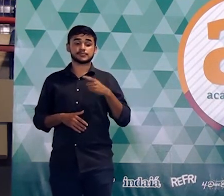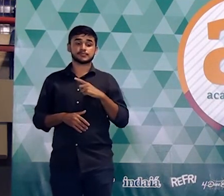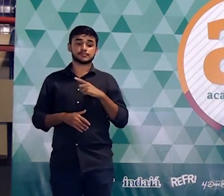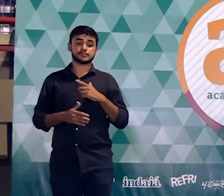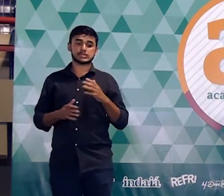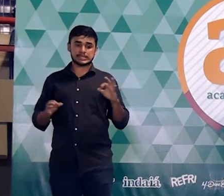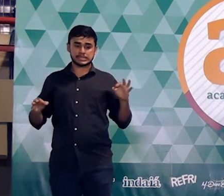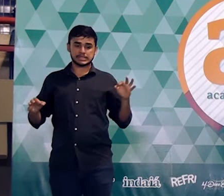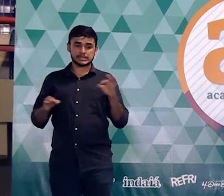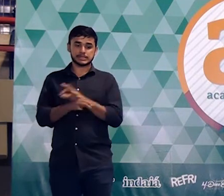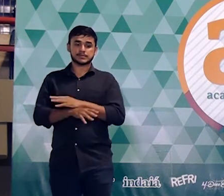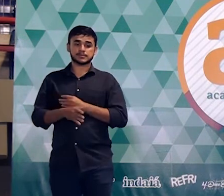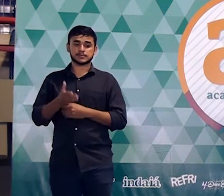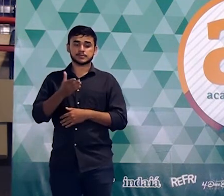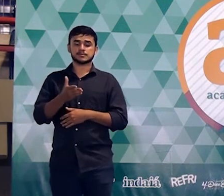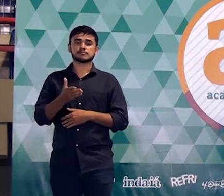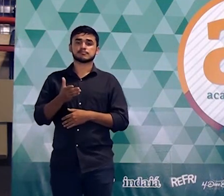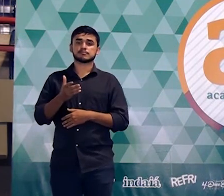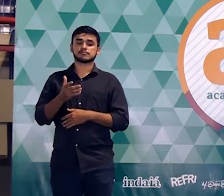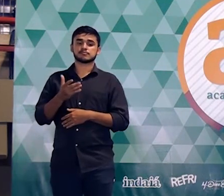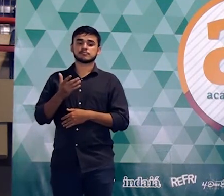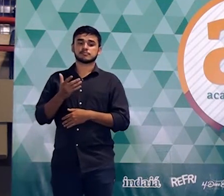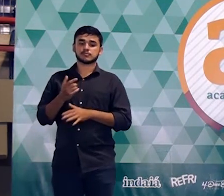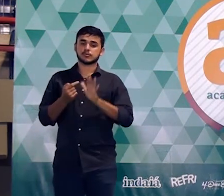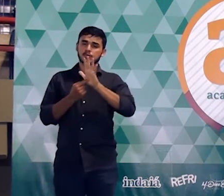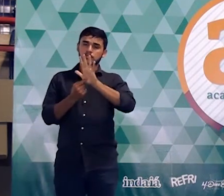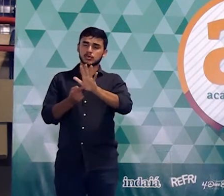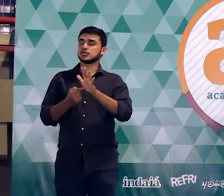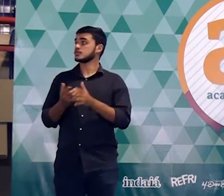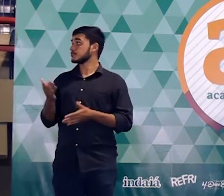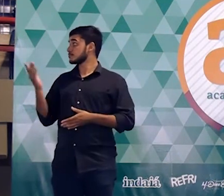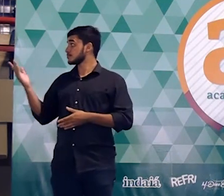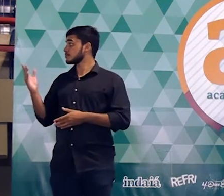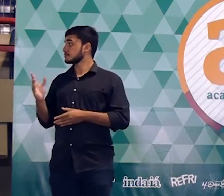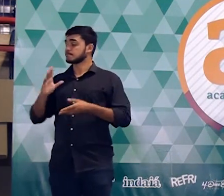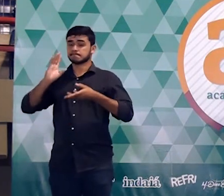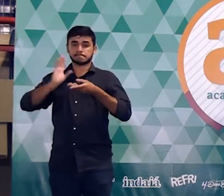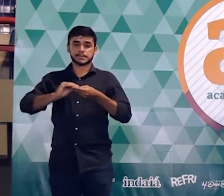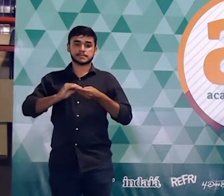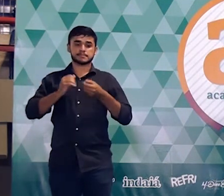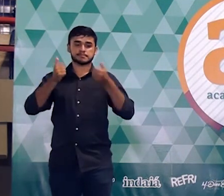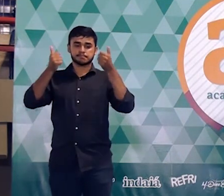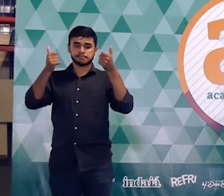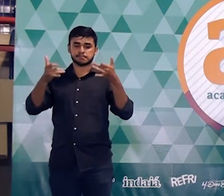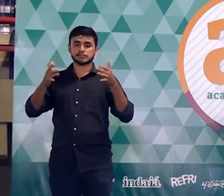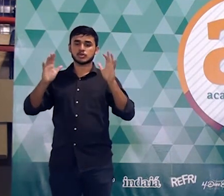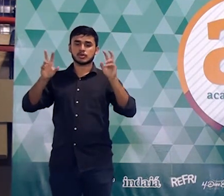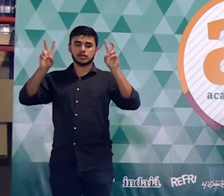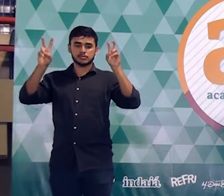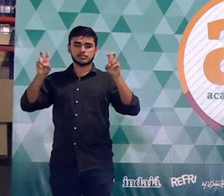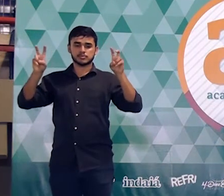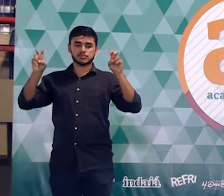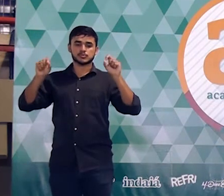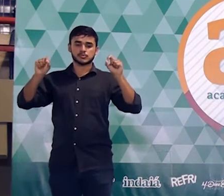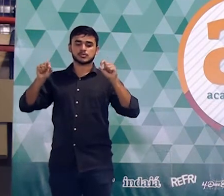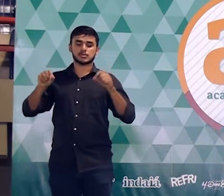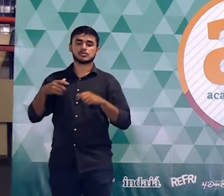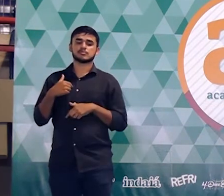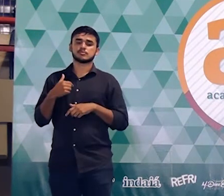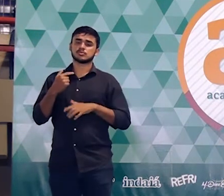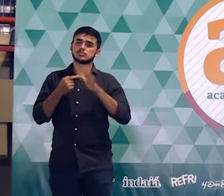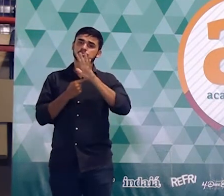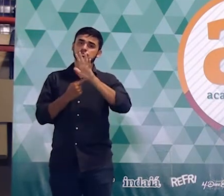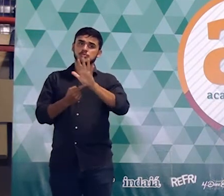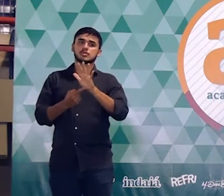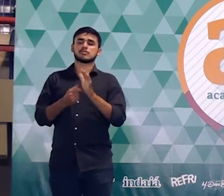fechar eu queria deixar para vocês aqui uma mensagem assim a gente já conversou a respeito disso antes mas eu acho